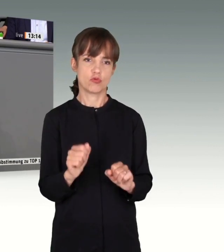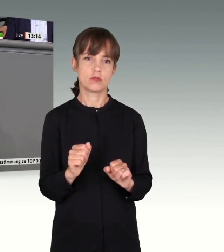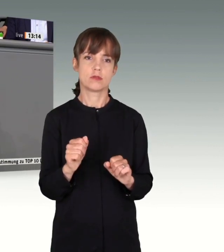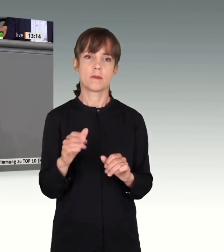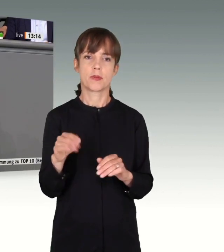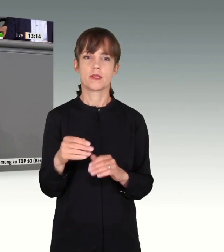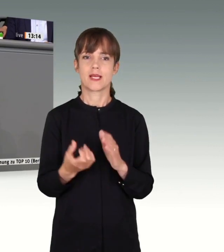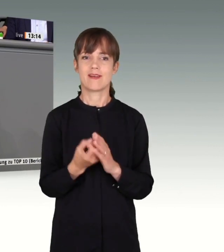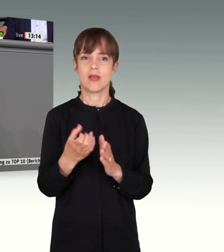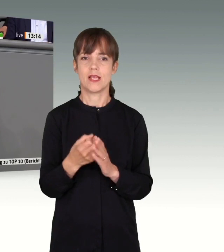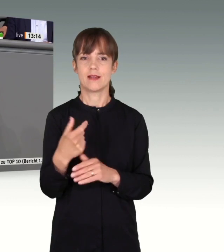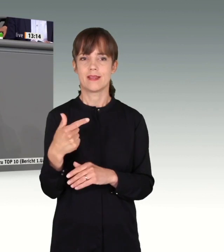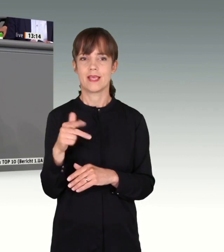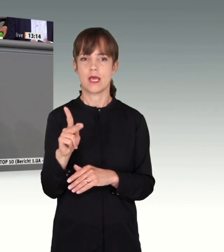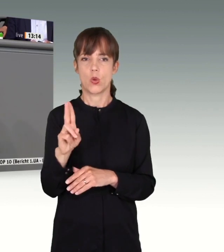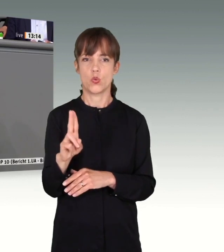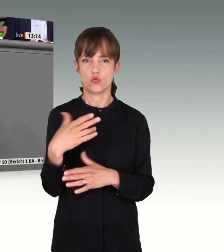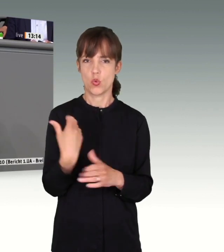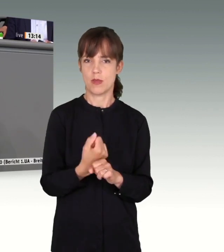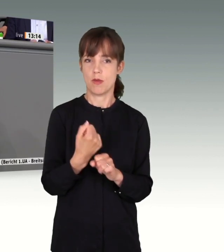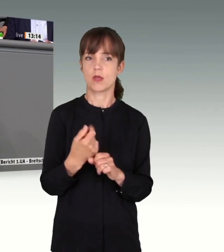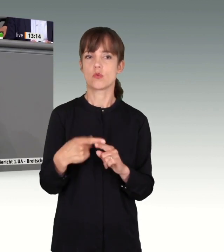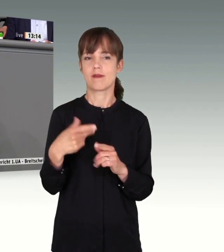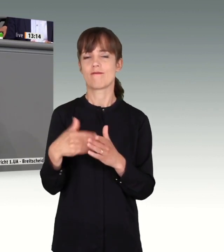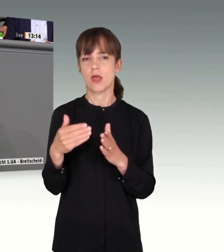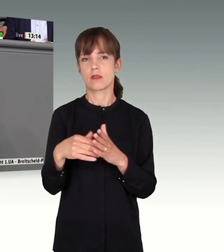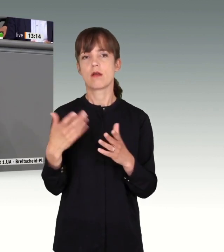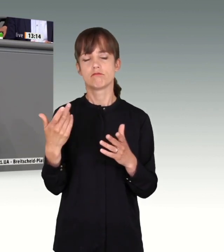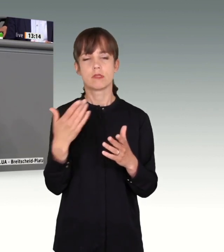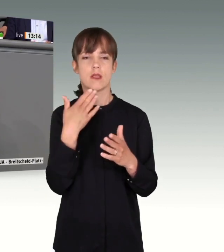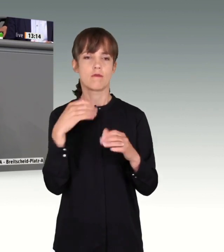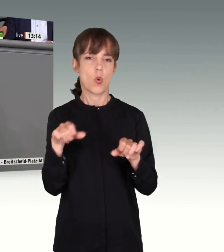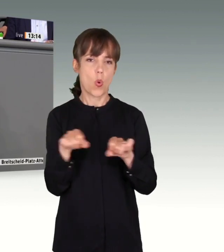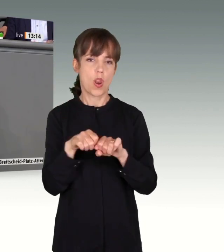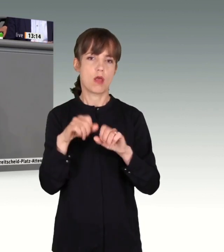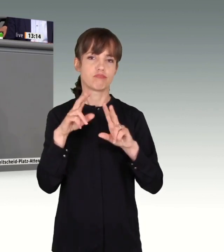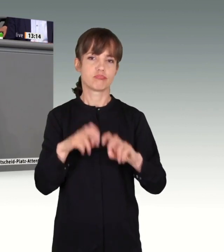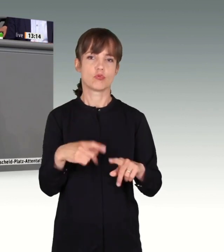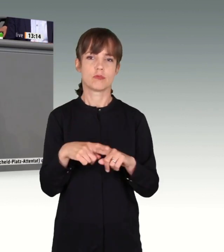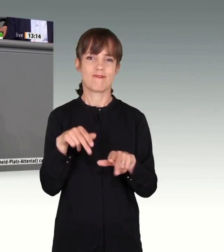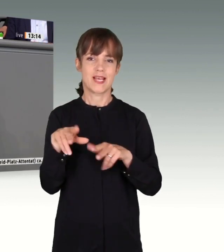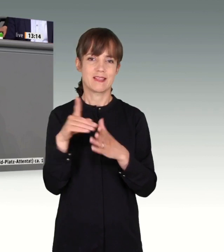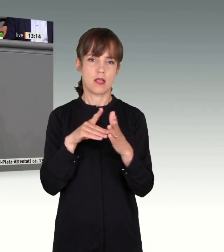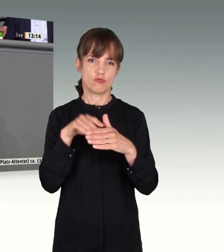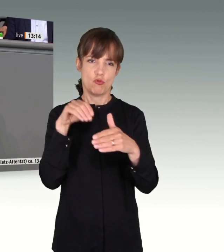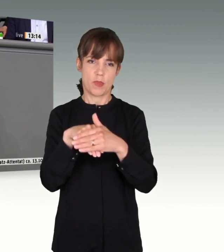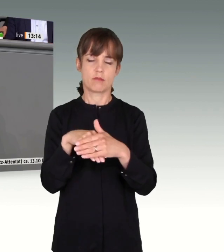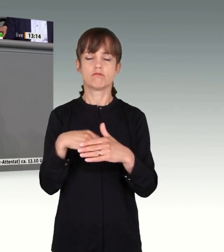-TKÜ gemacht, und wir werden weiterhin für Online-Durchsuchung und auch Speicherung von Verkehrsdaten eintreten.